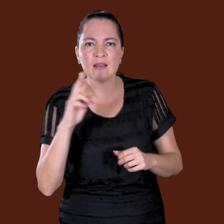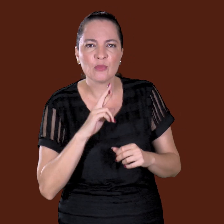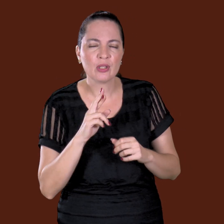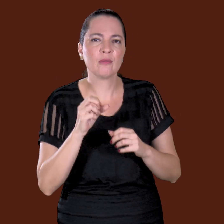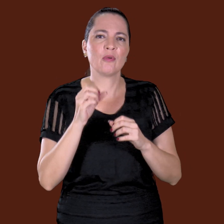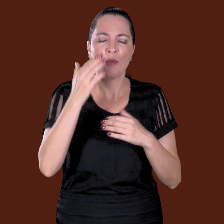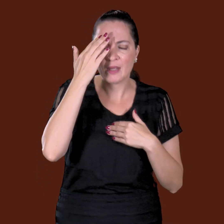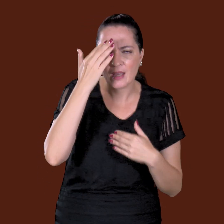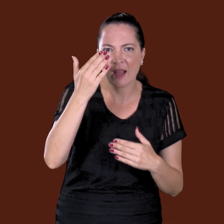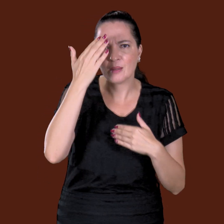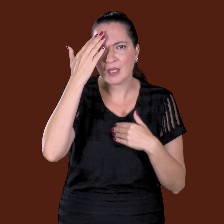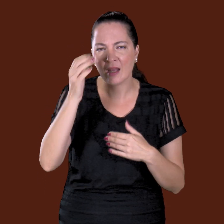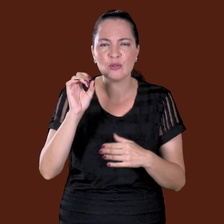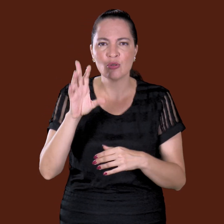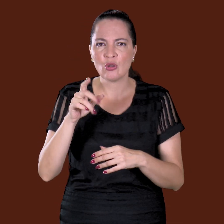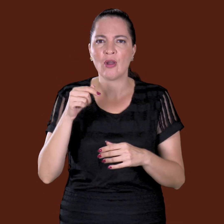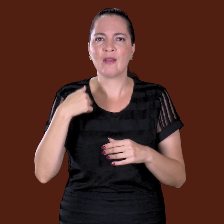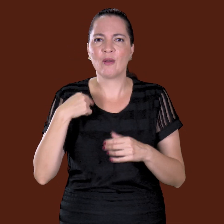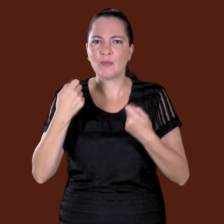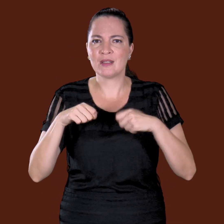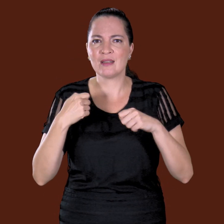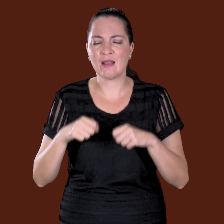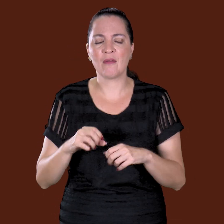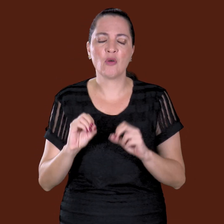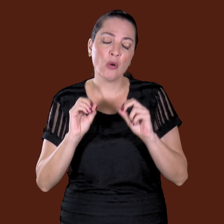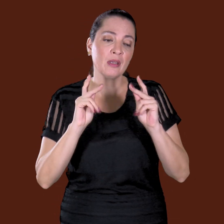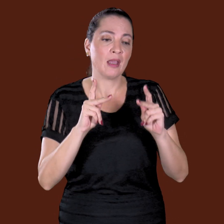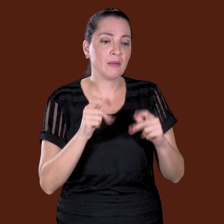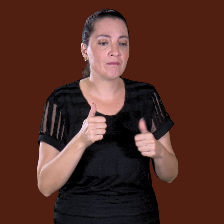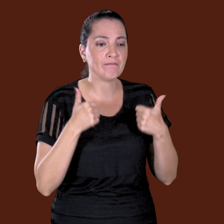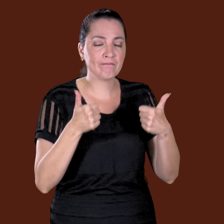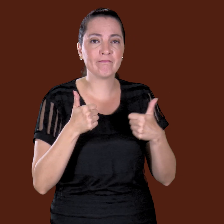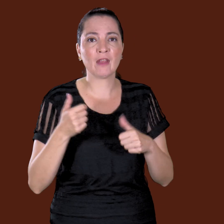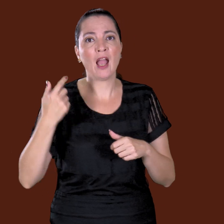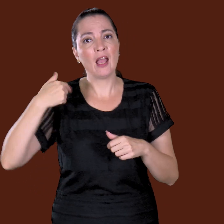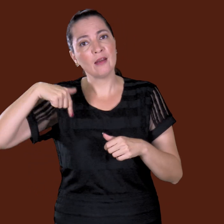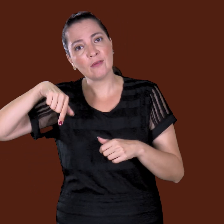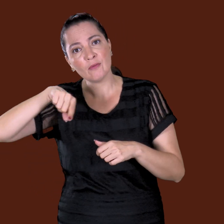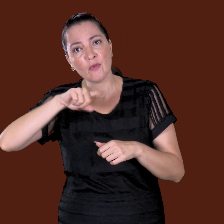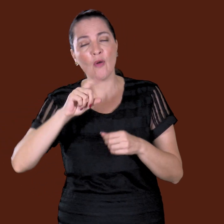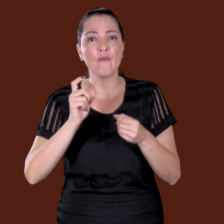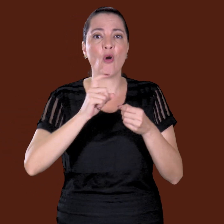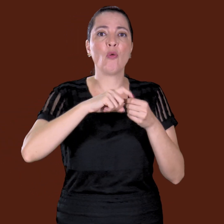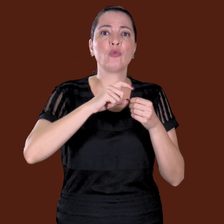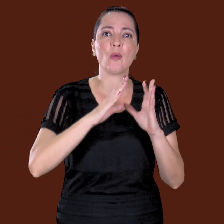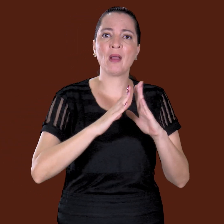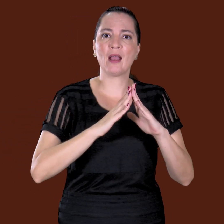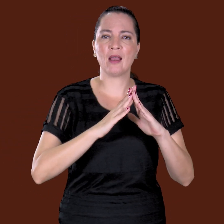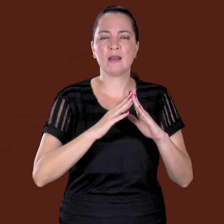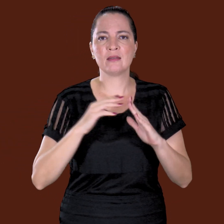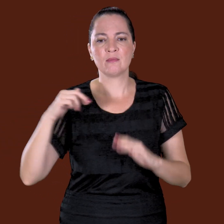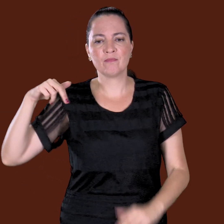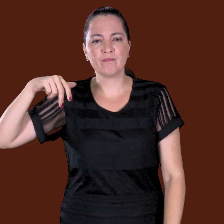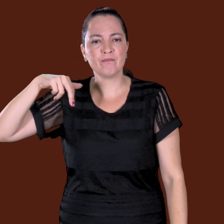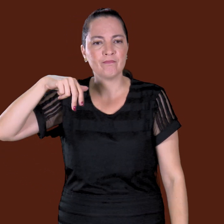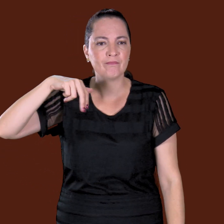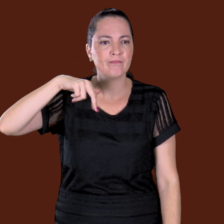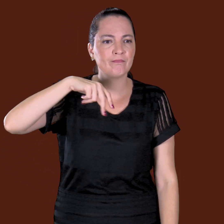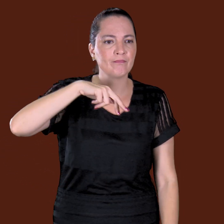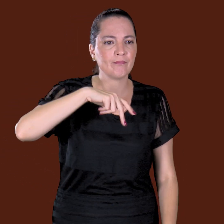Era só isso que eu precisava mesmo. Ele... Então, beleza. Virou as costas e voltou pra dentro. E na hora que ele voltou pra dentro, assim, fechou a porta